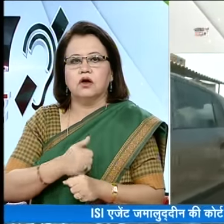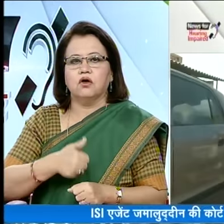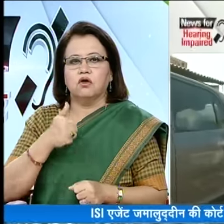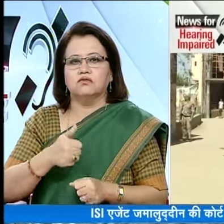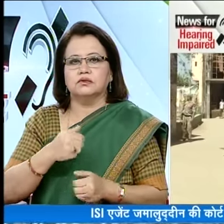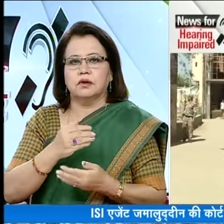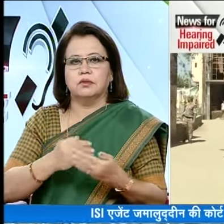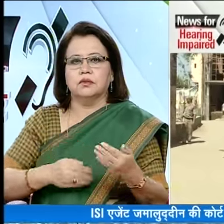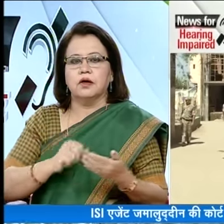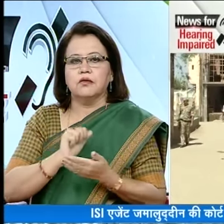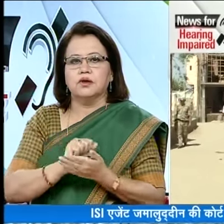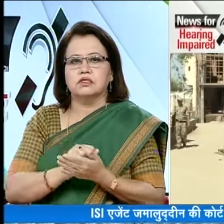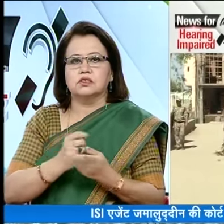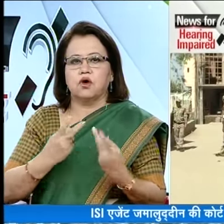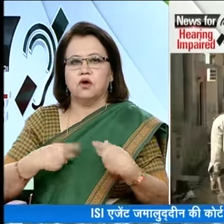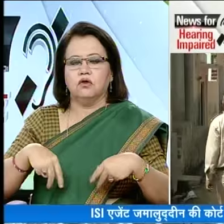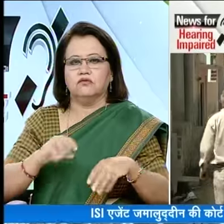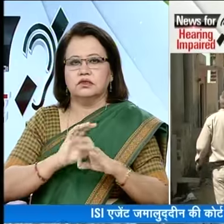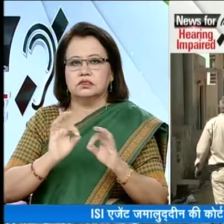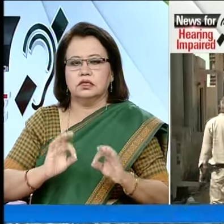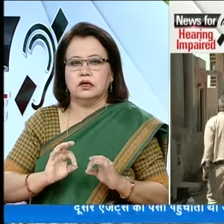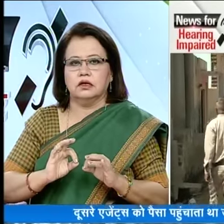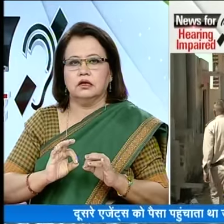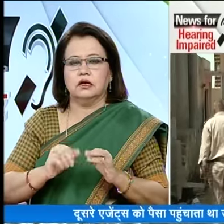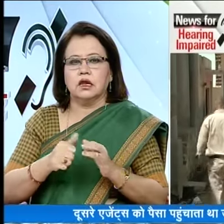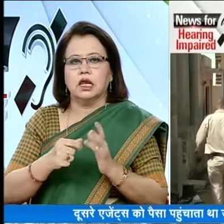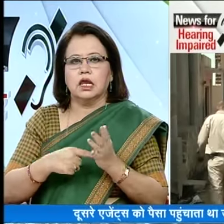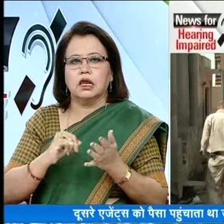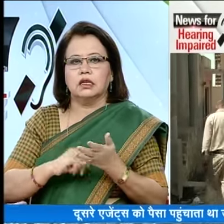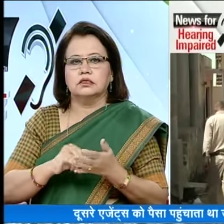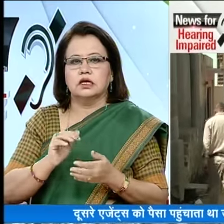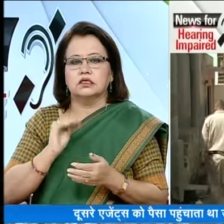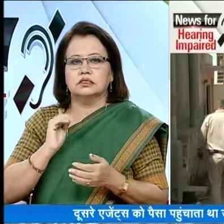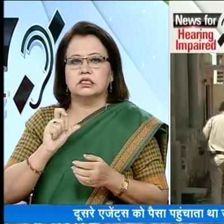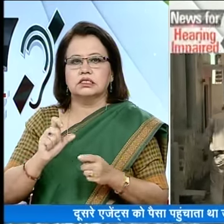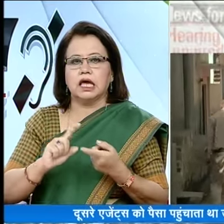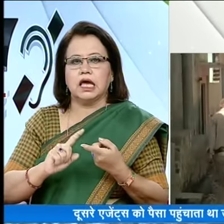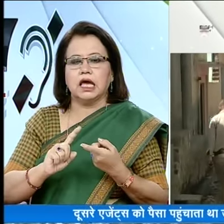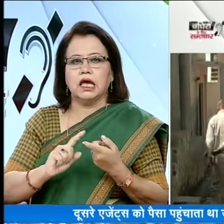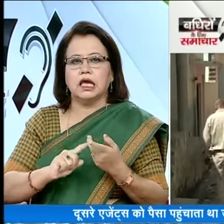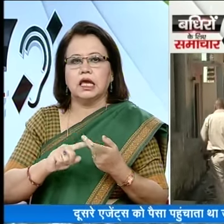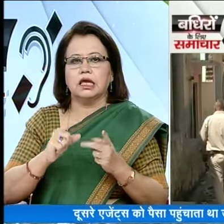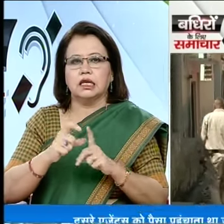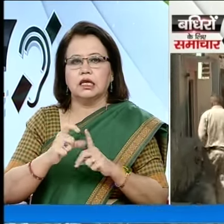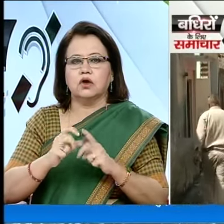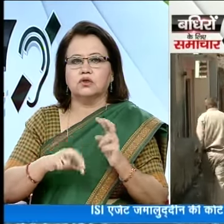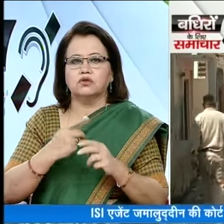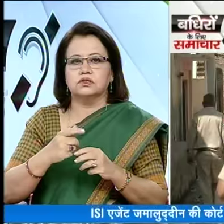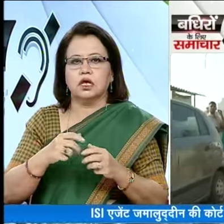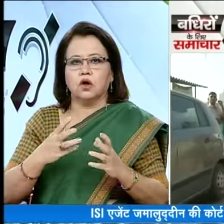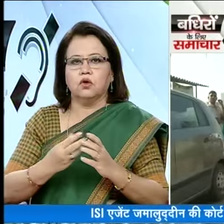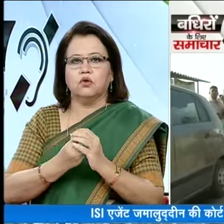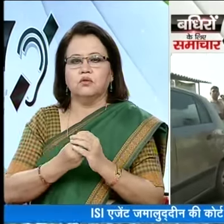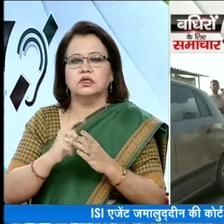पुलिस के अधिकारी इस मामले में एक प्रेस कॉन्फरेंस भी कर सकते हैं ATS, राजस्तान CID और दूसरी